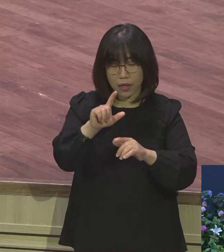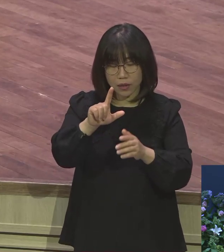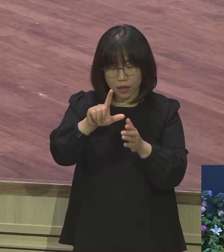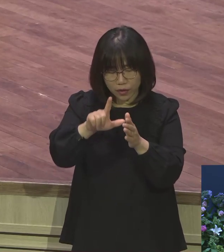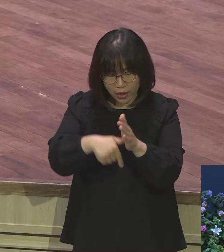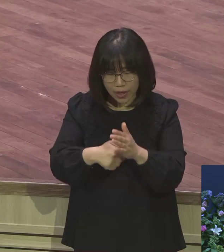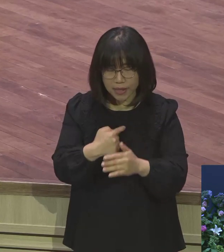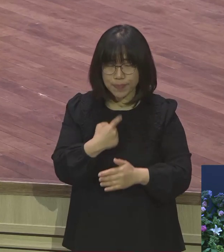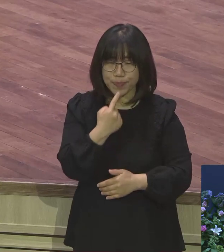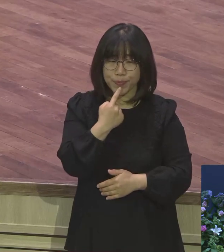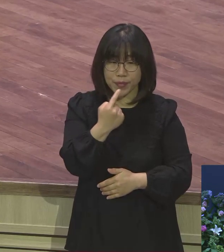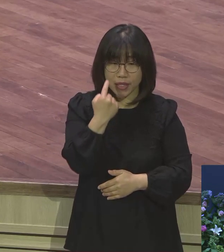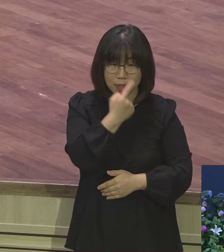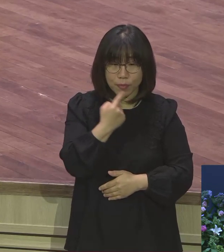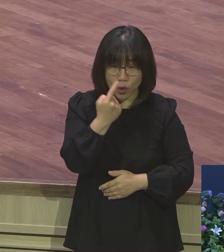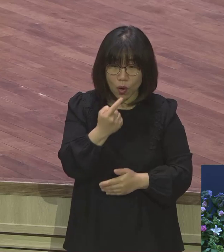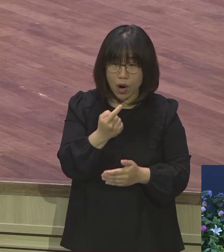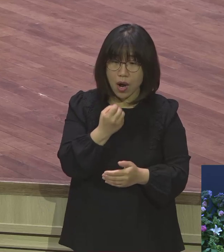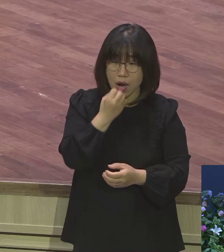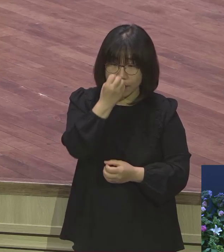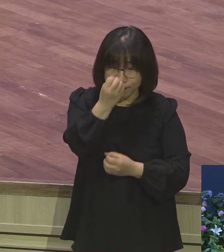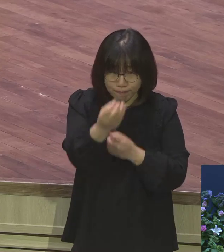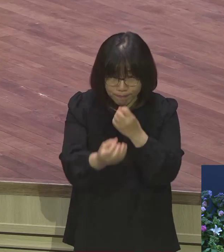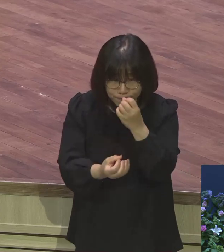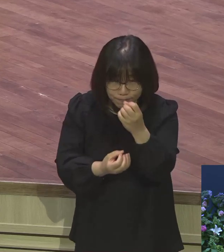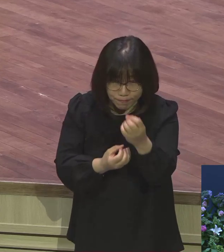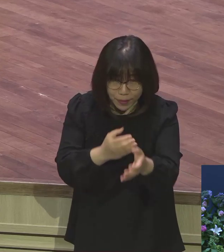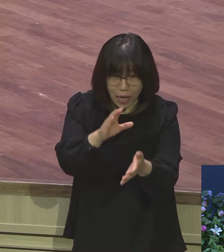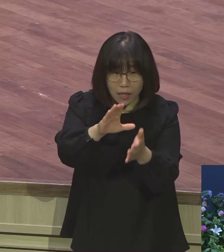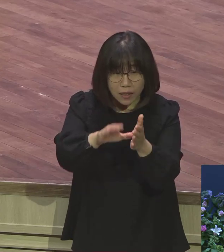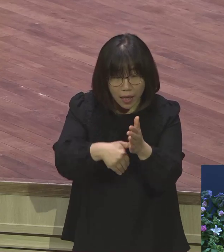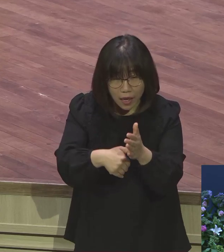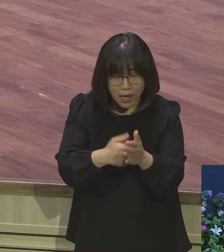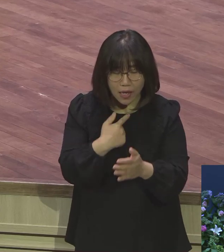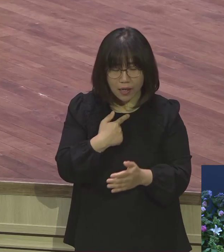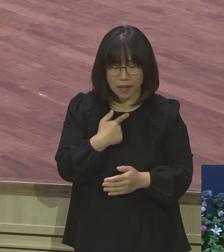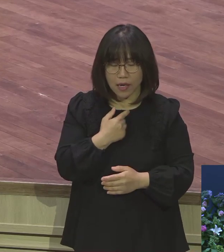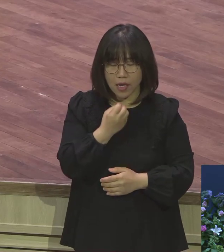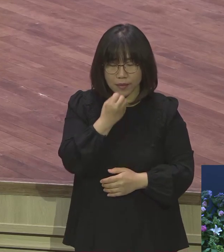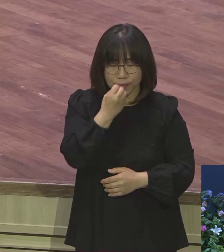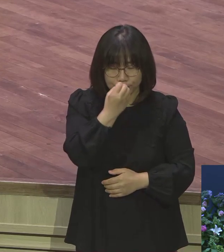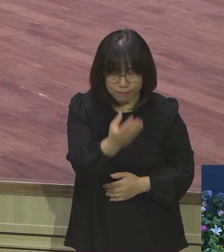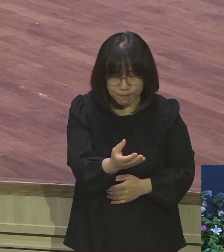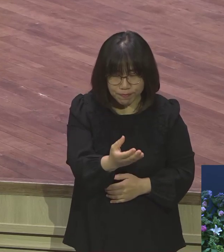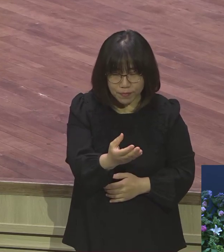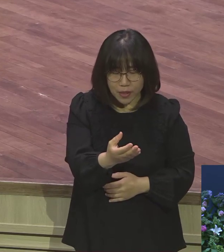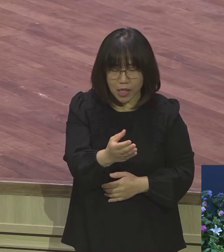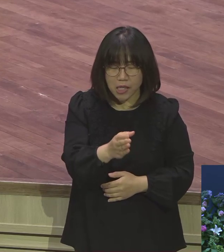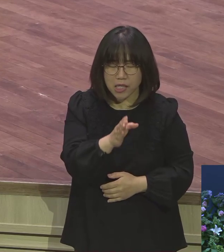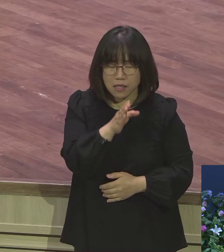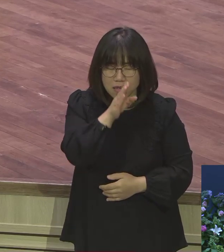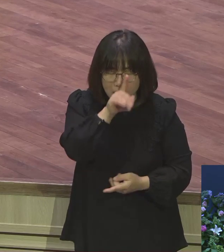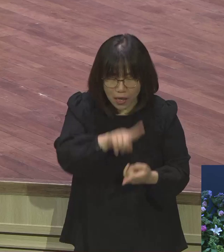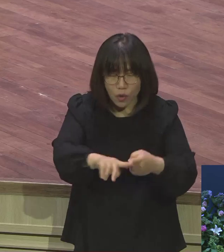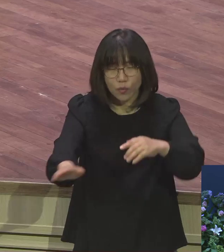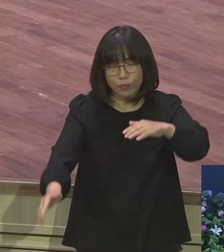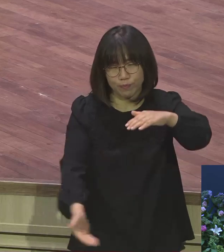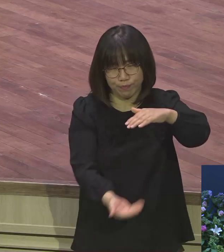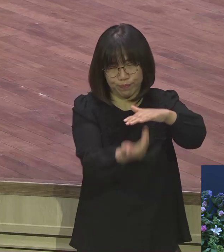나와 선포할 때 이 말을 고백할 때 현장의 변화가 일어나요. 여러분